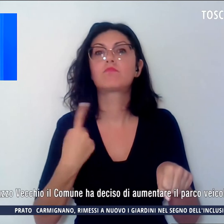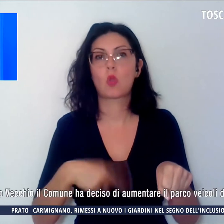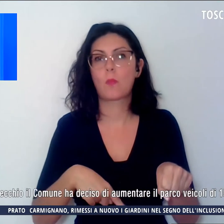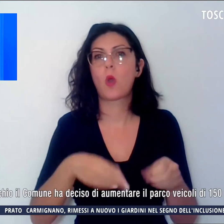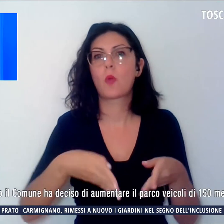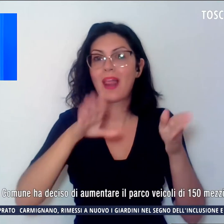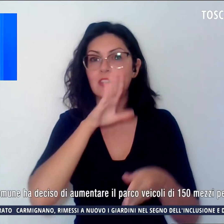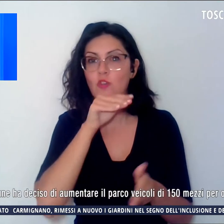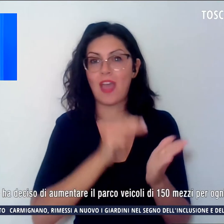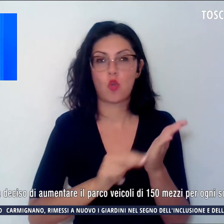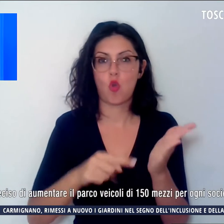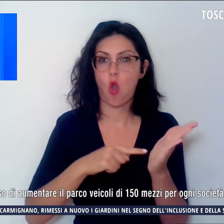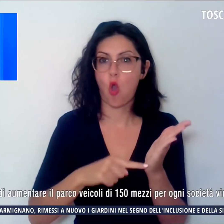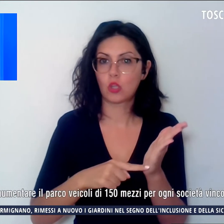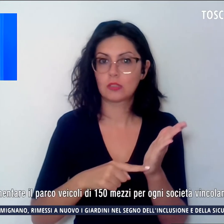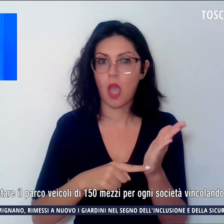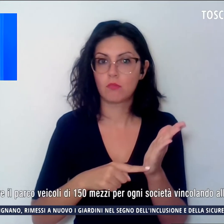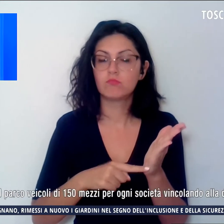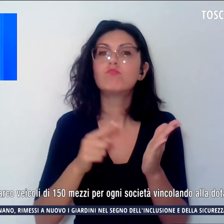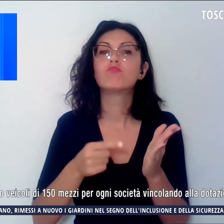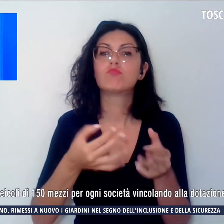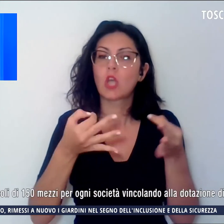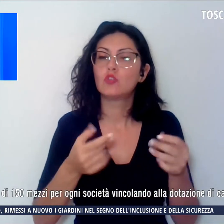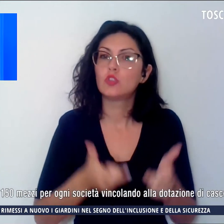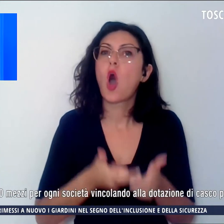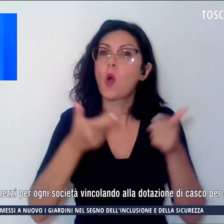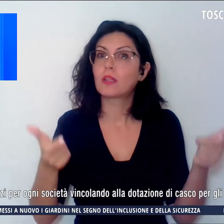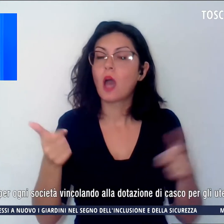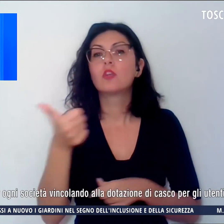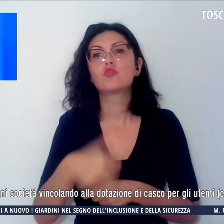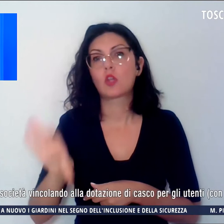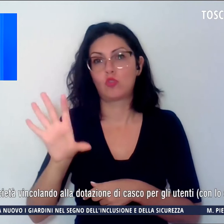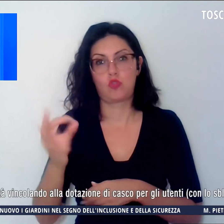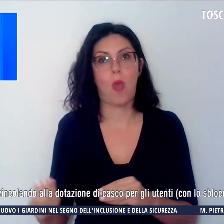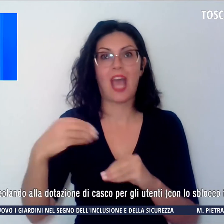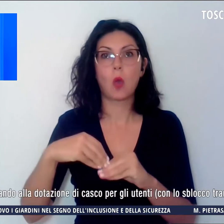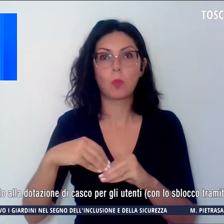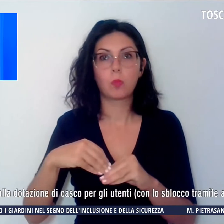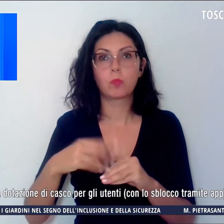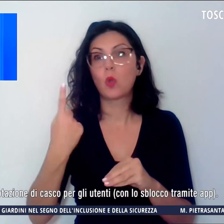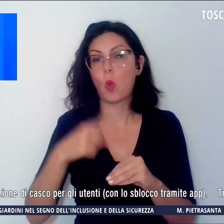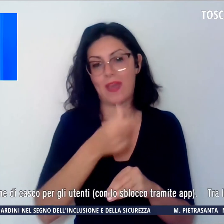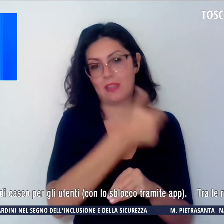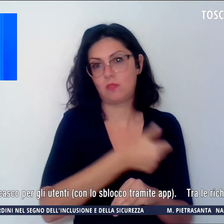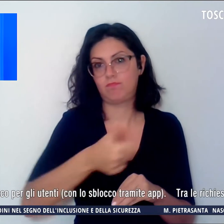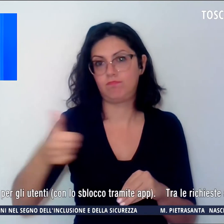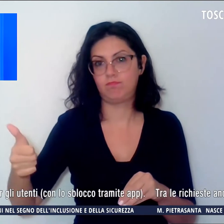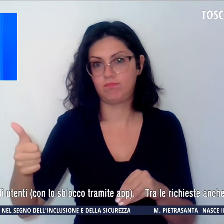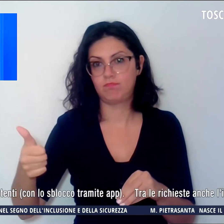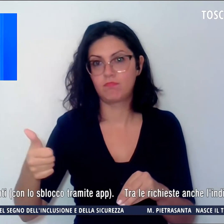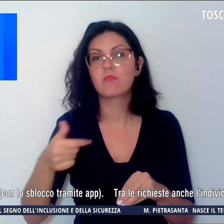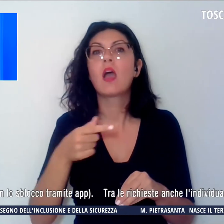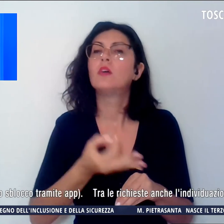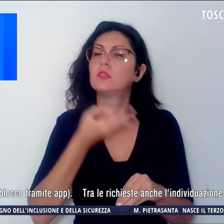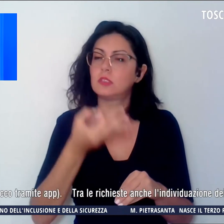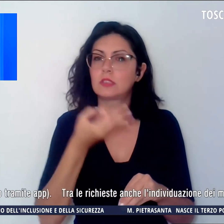e ha deciso di aumentare il parco veicoli di 150 mezzi per ogni società, vincolando alla dotazione